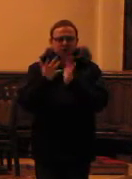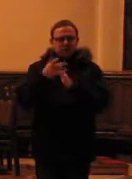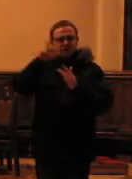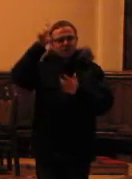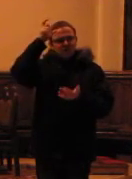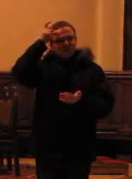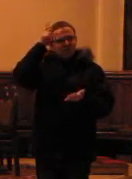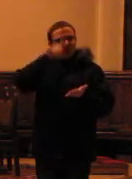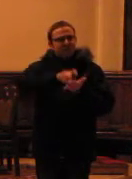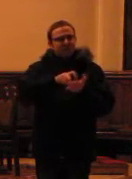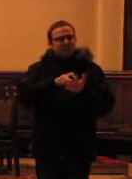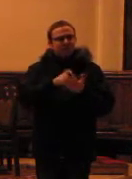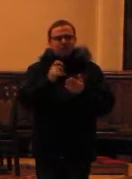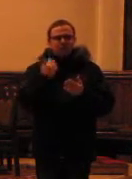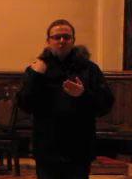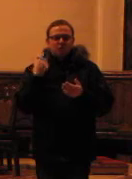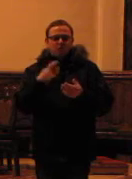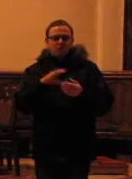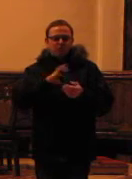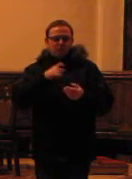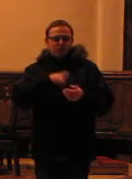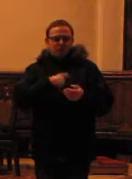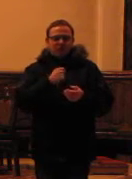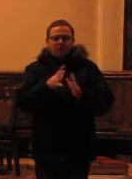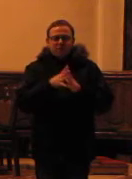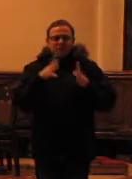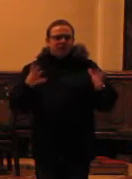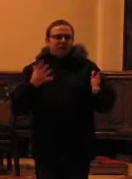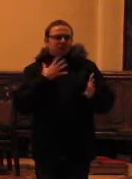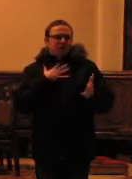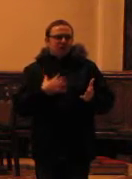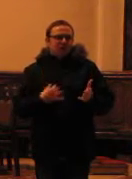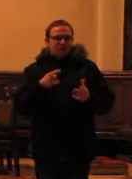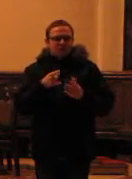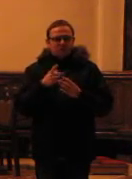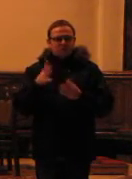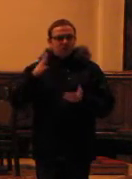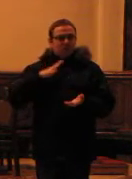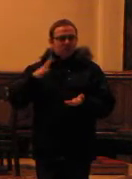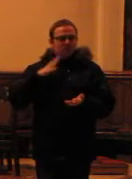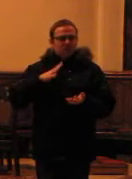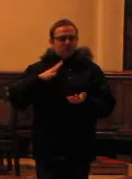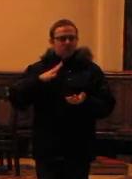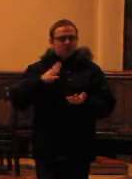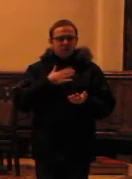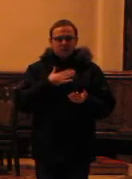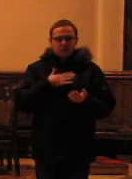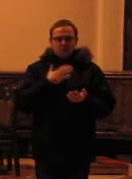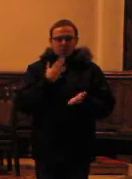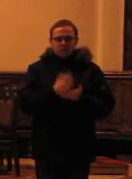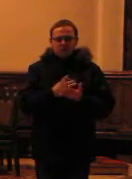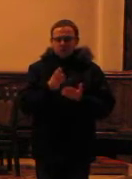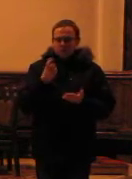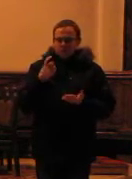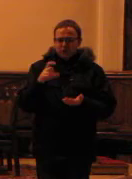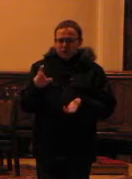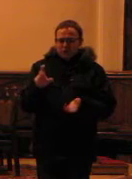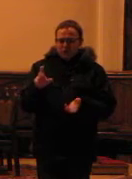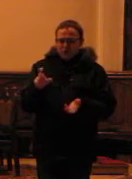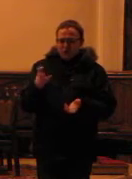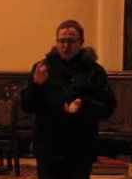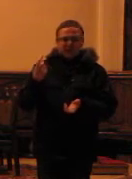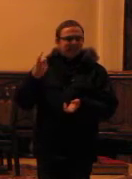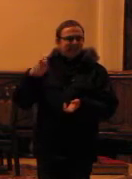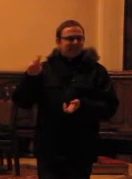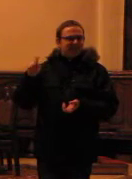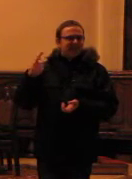było w moim synu zawsze to większe pragnienie. Takie po prostu wow, miałem już 100 jakichś różnicach z muzyką, a to po